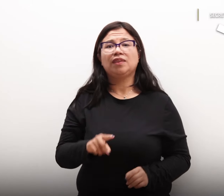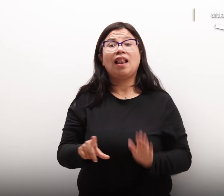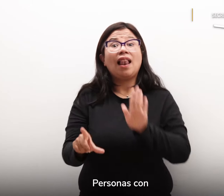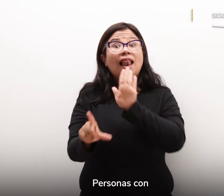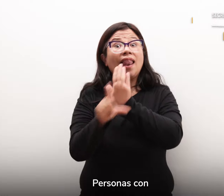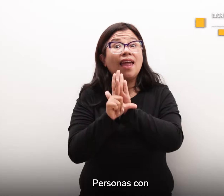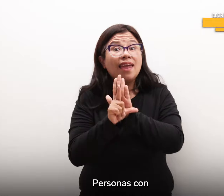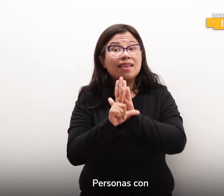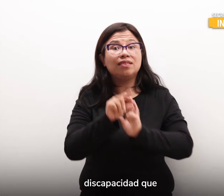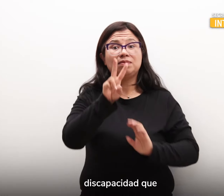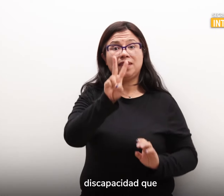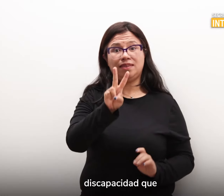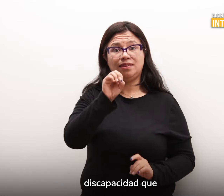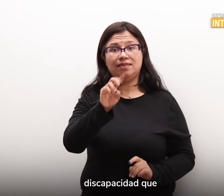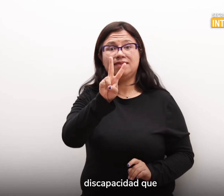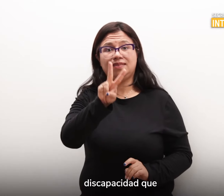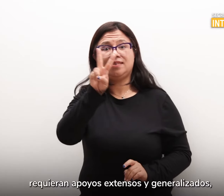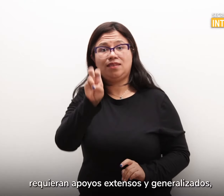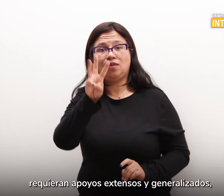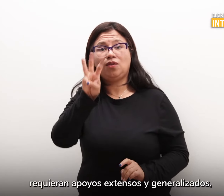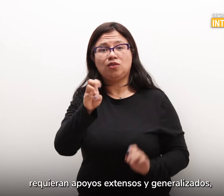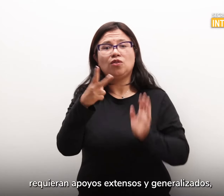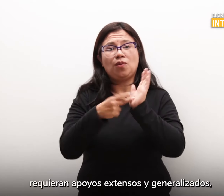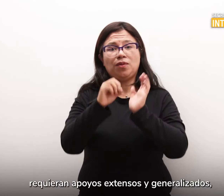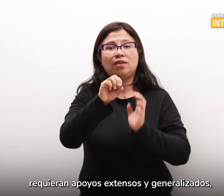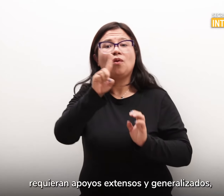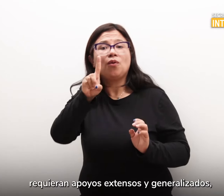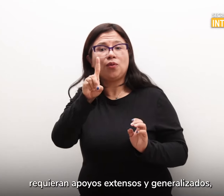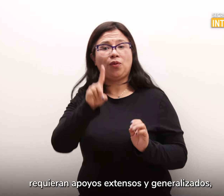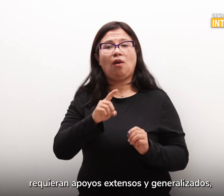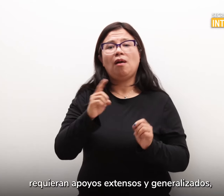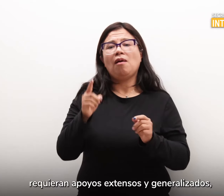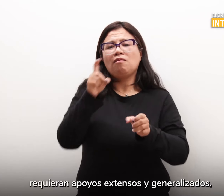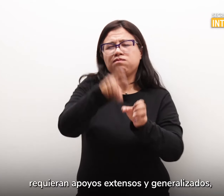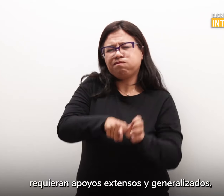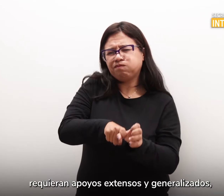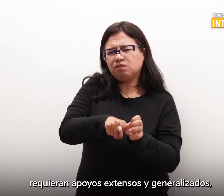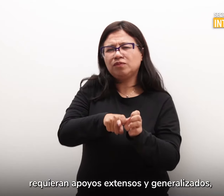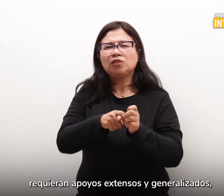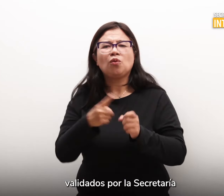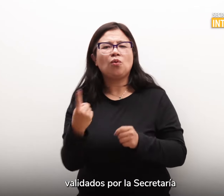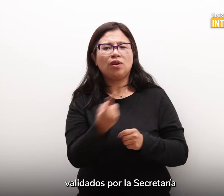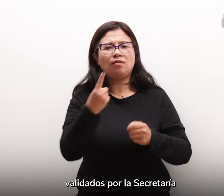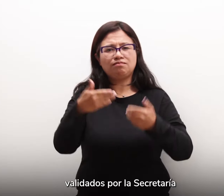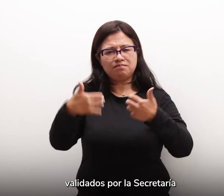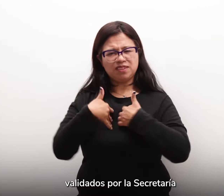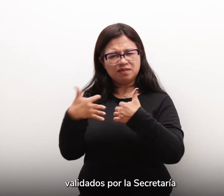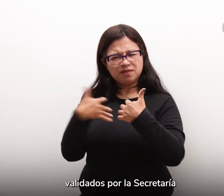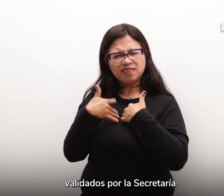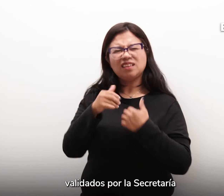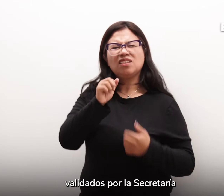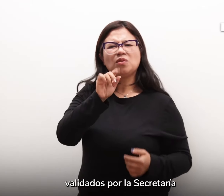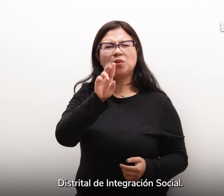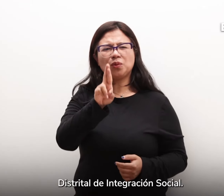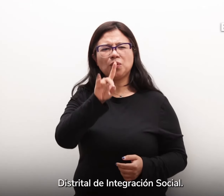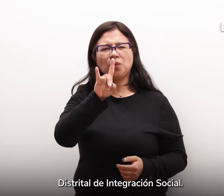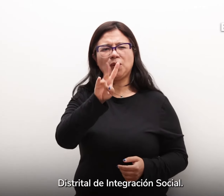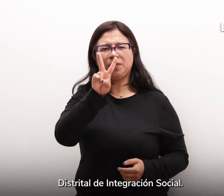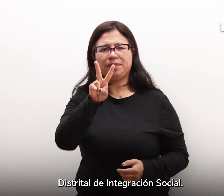Personas con discapacidad que requieran apoyos extensos y generalizados validados por la Secretaría Distrital de